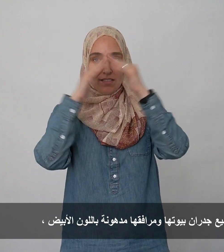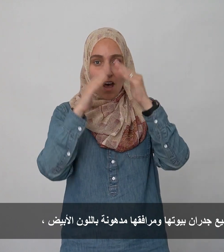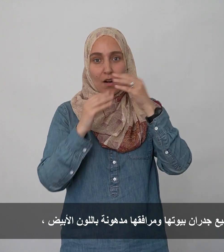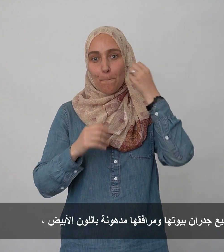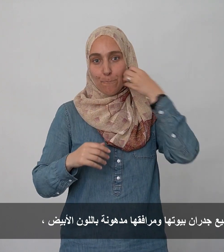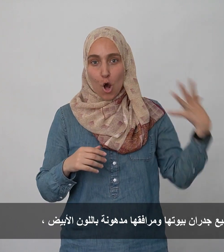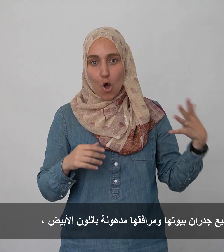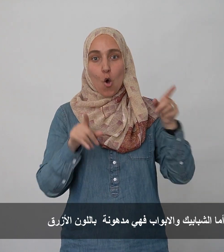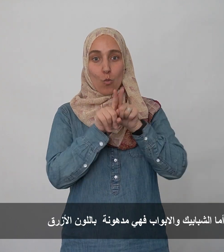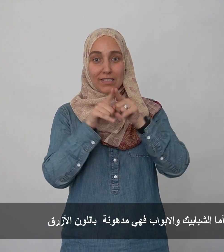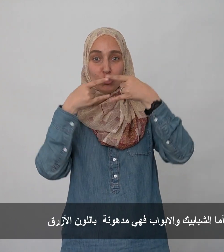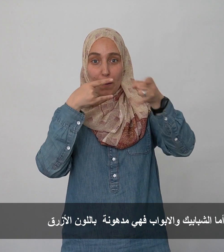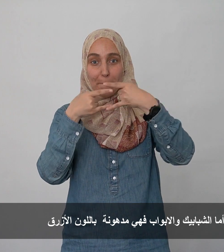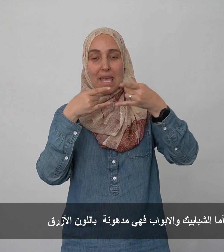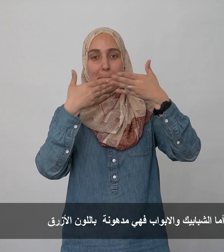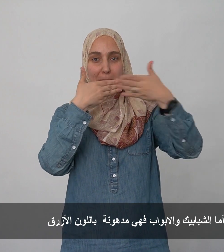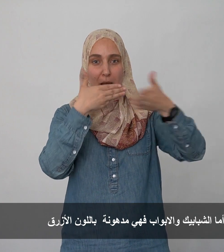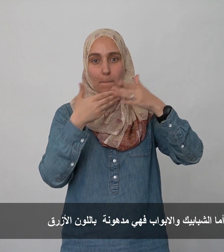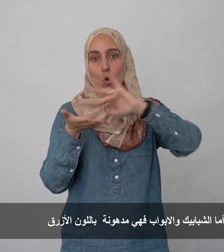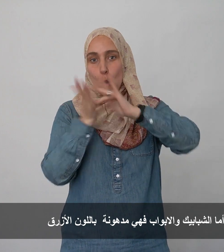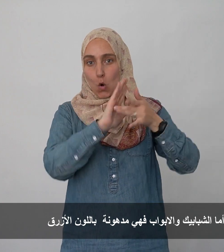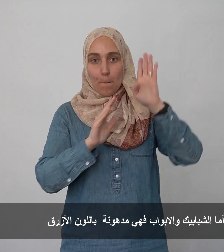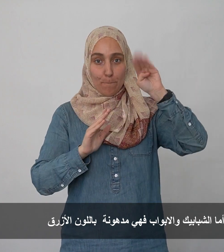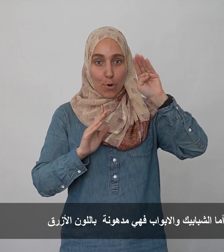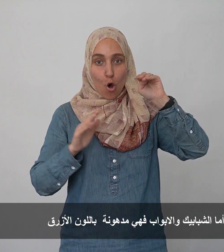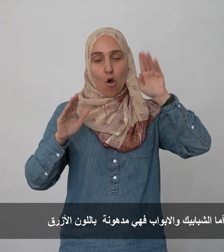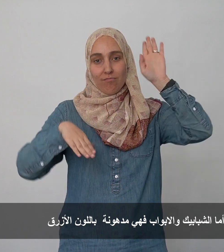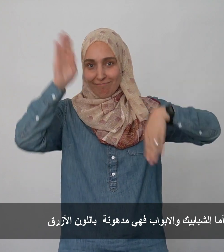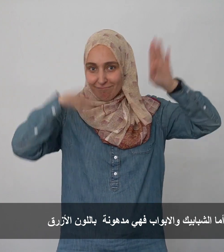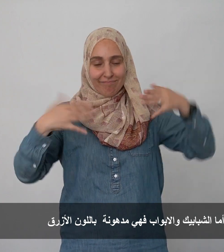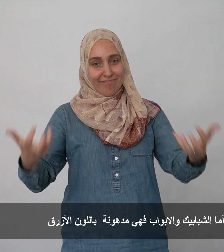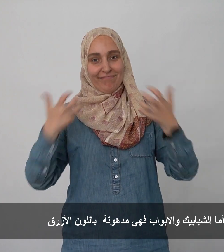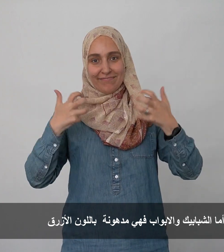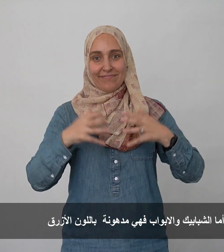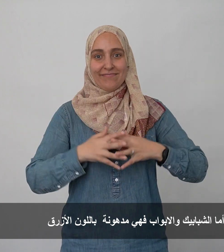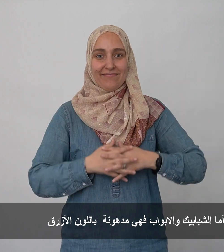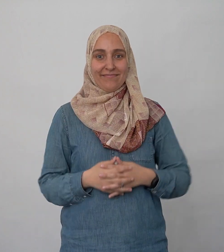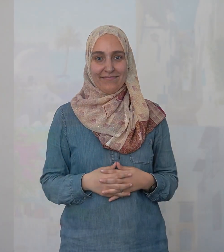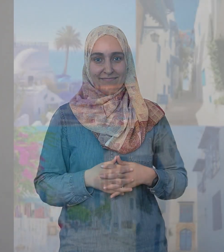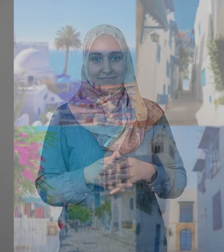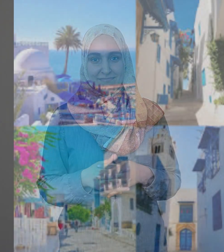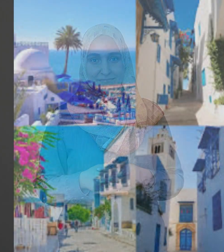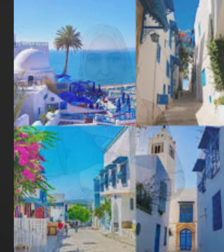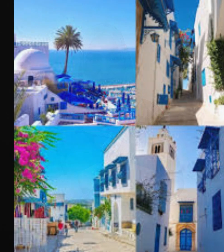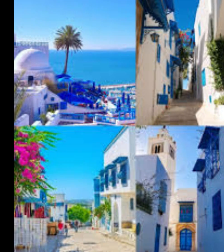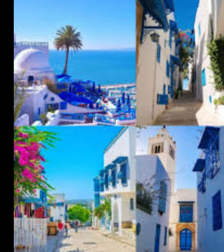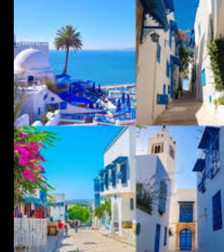بامتياز بجميع جدران بيوتها ومرفقاتها مدونة باللون الأبيض أما شبابيك والأباب يا